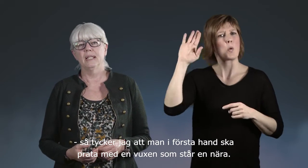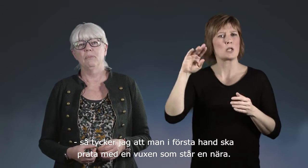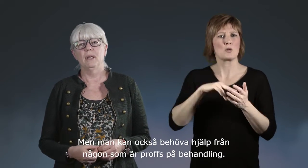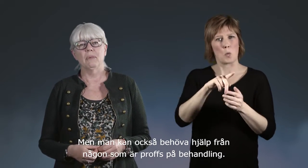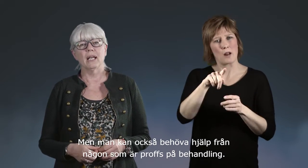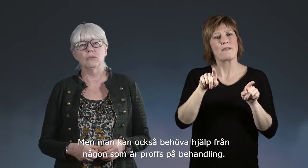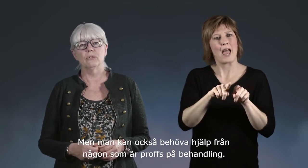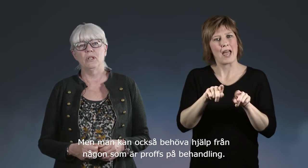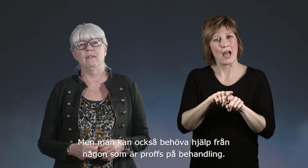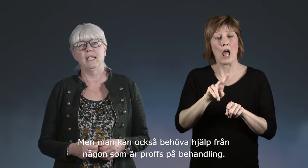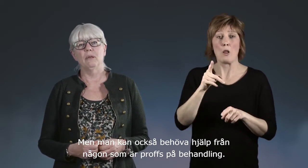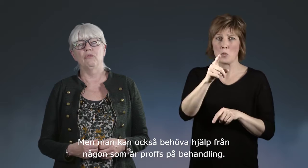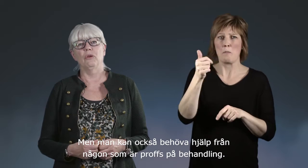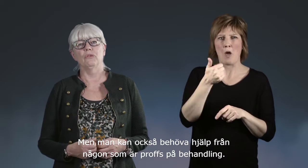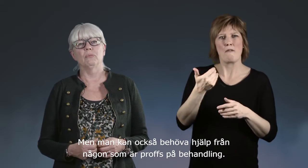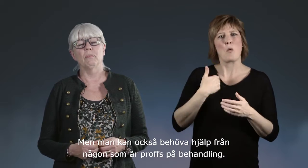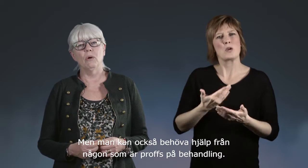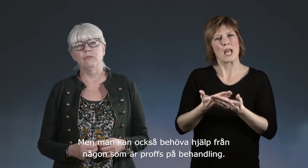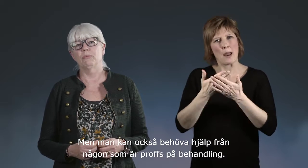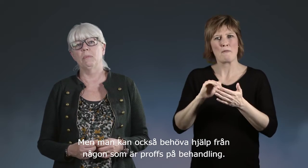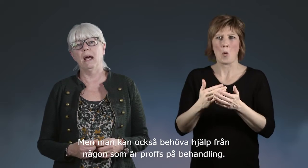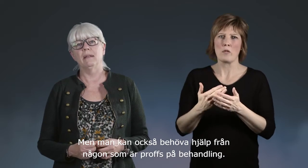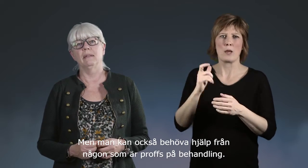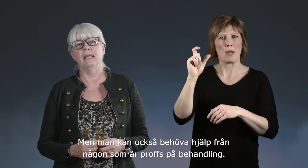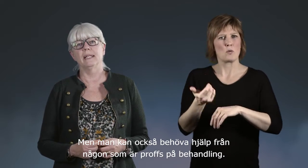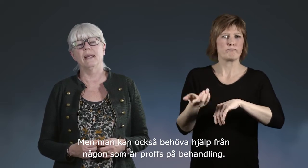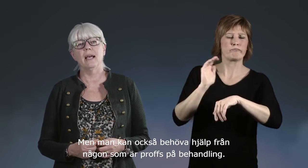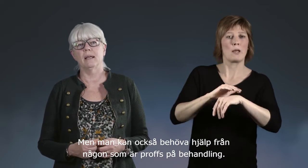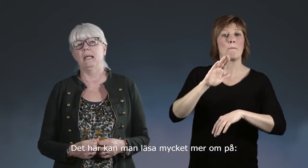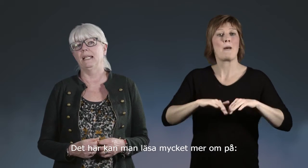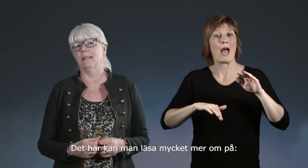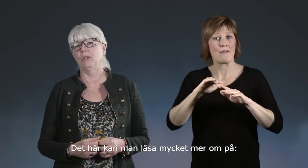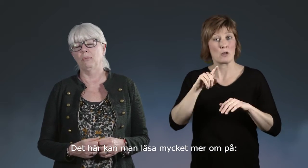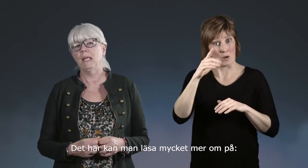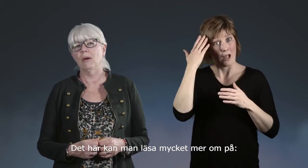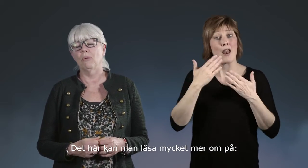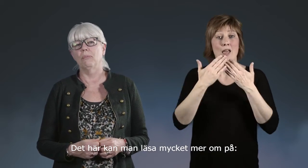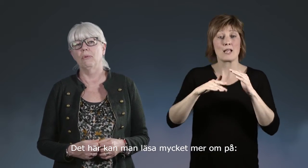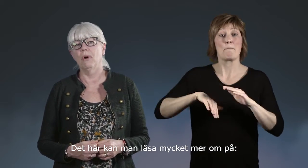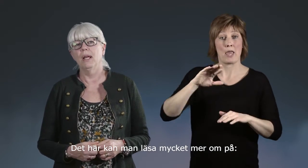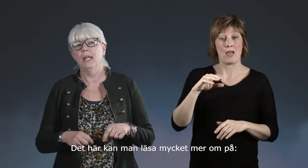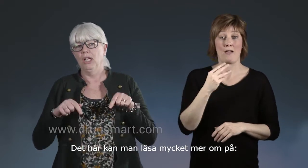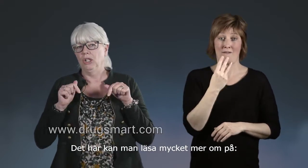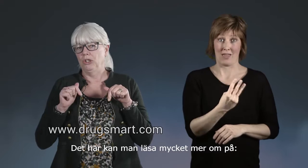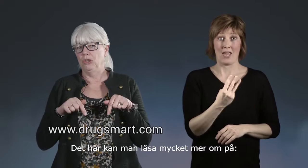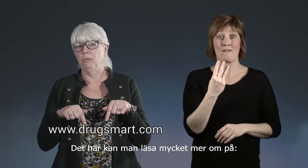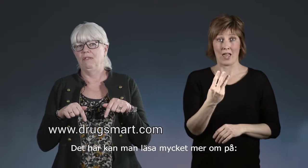Men man kan också behöva hjälp från någon som är proffs på behandling. Det här kan man läsa mycket mer om på www